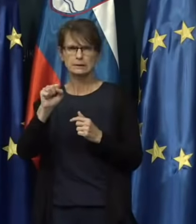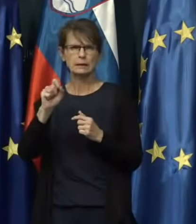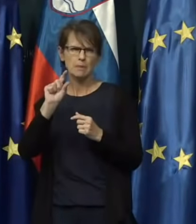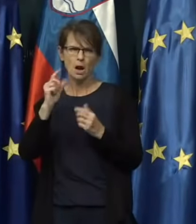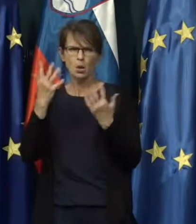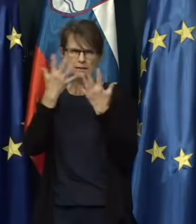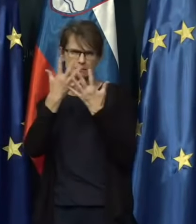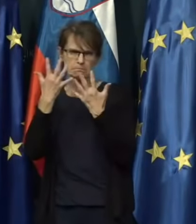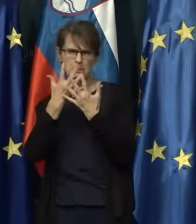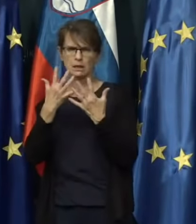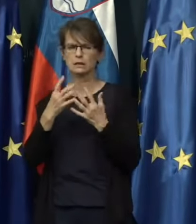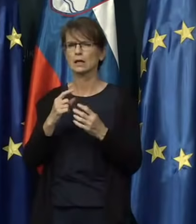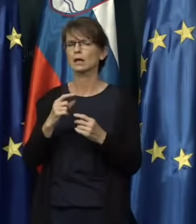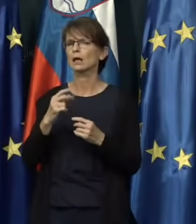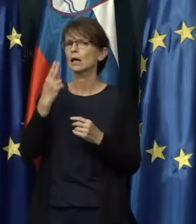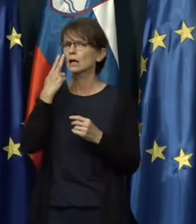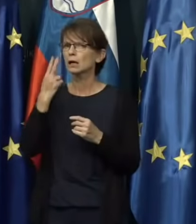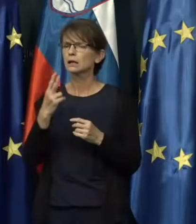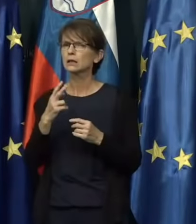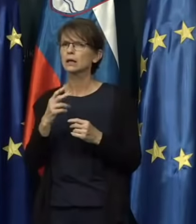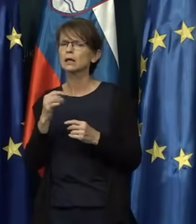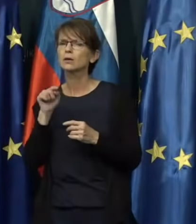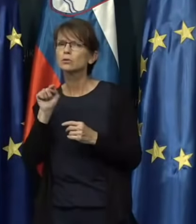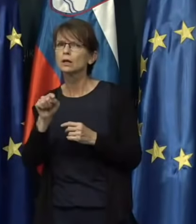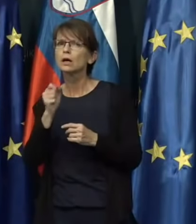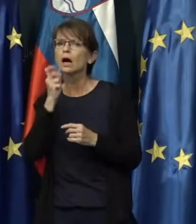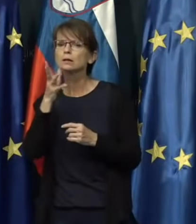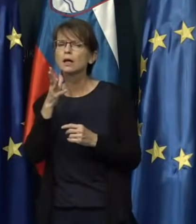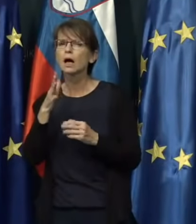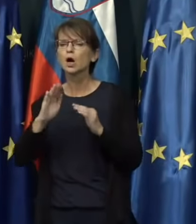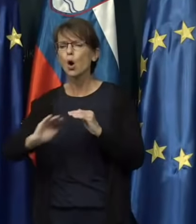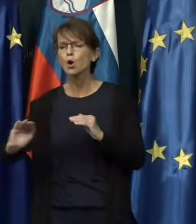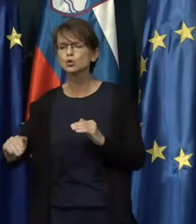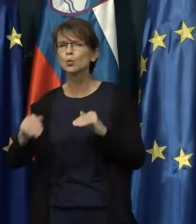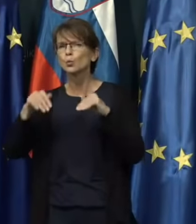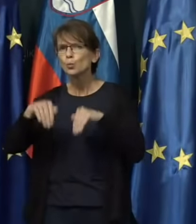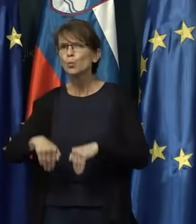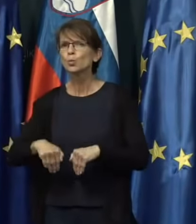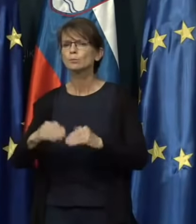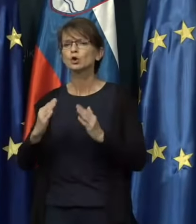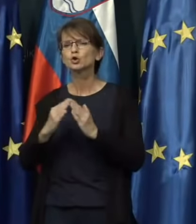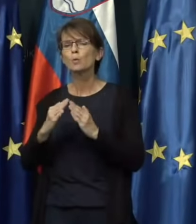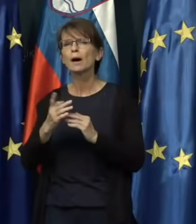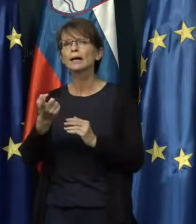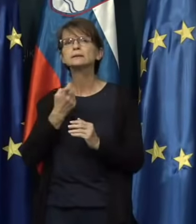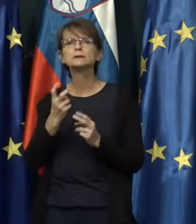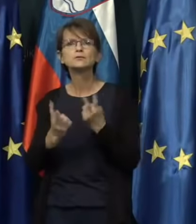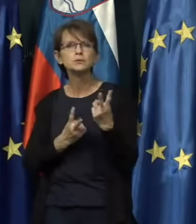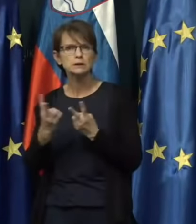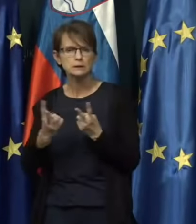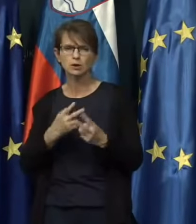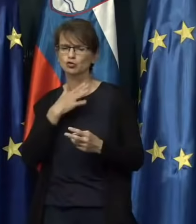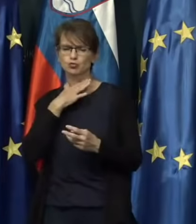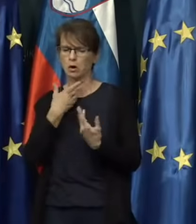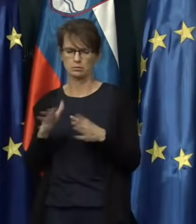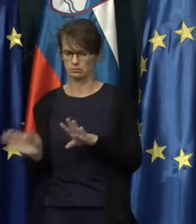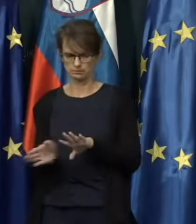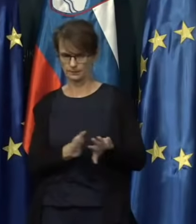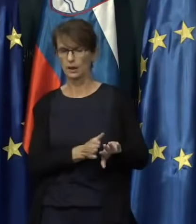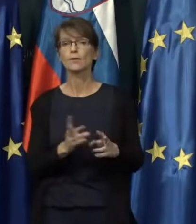izmede glede tega, kdaj mora biti otrok doma iz vrca, zdaj šola ni več pomembna.